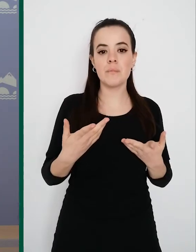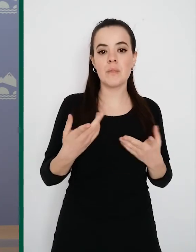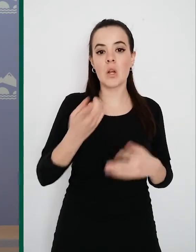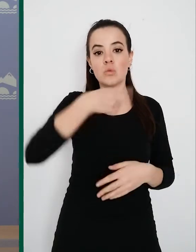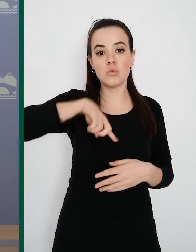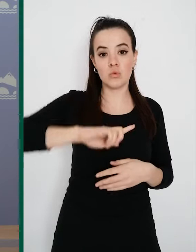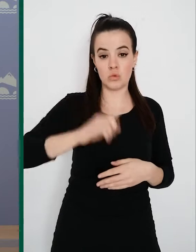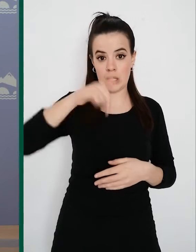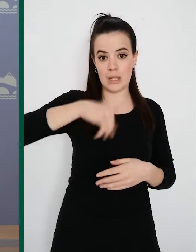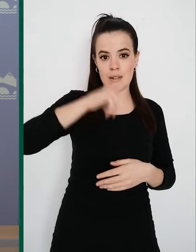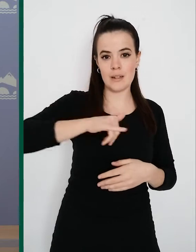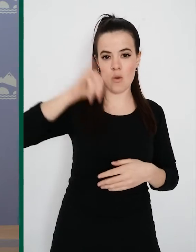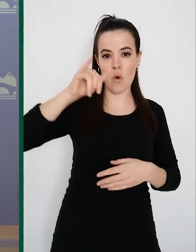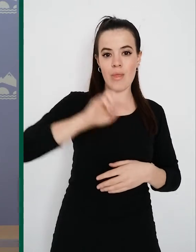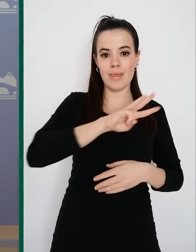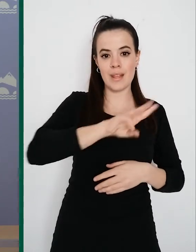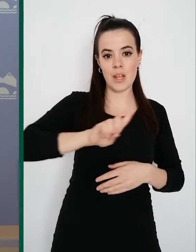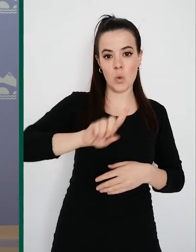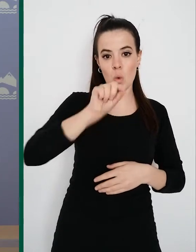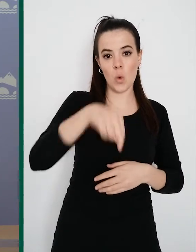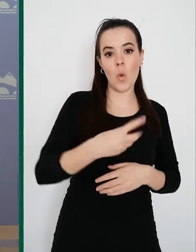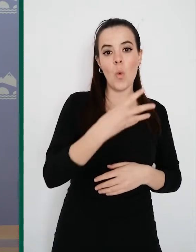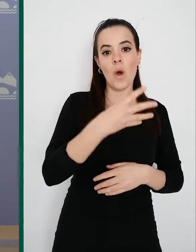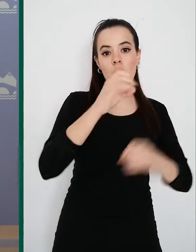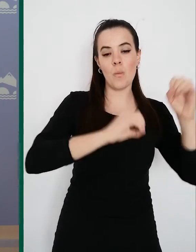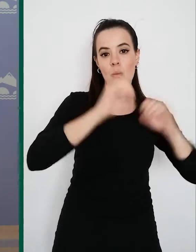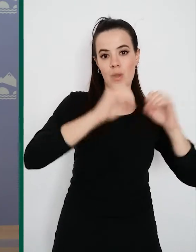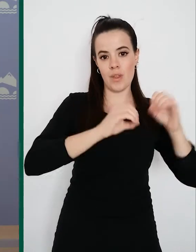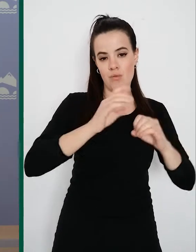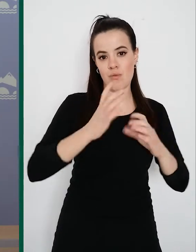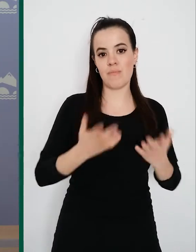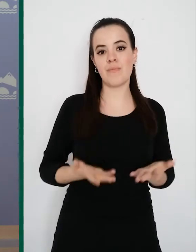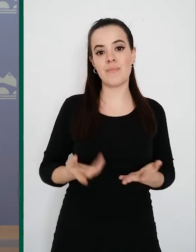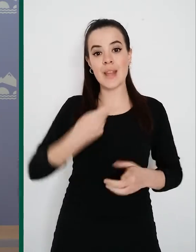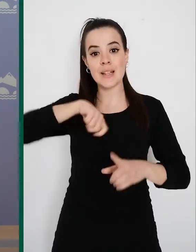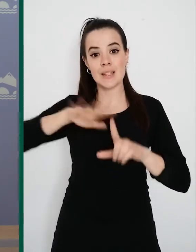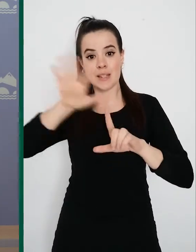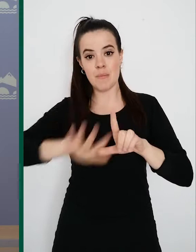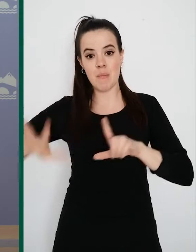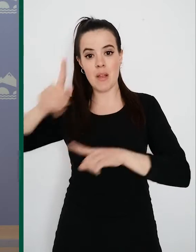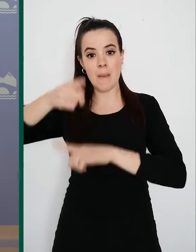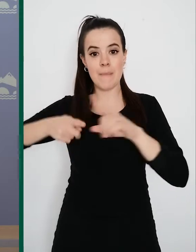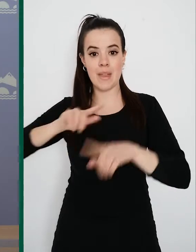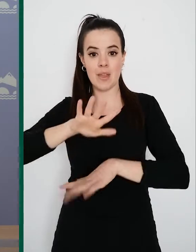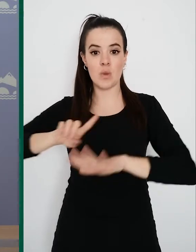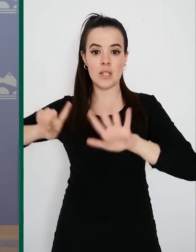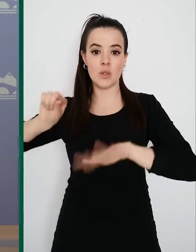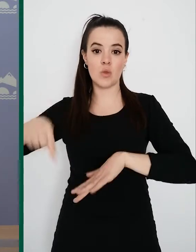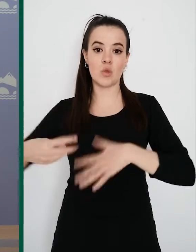como La Rioja, tenemos un 31,4%, mientras que la media en España es un 56,7%.